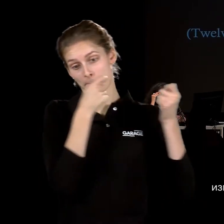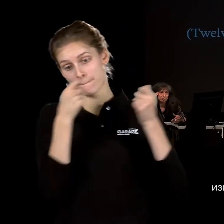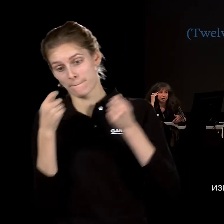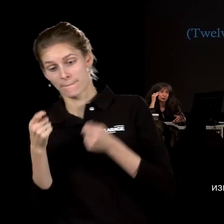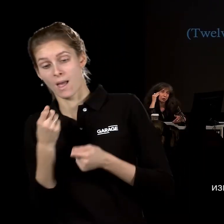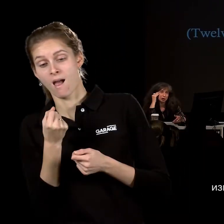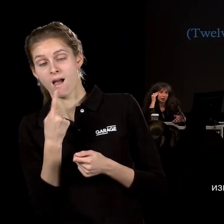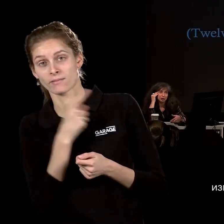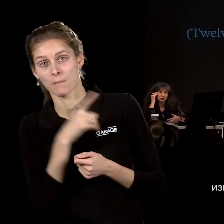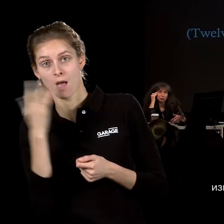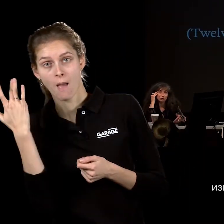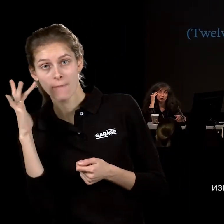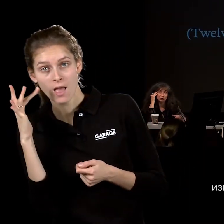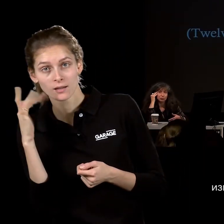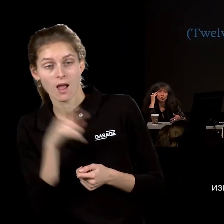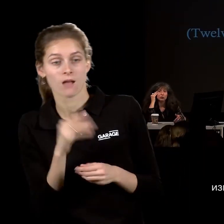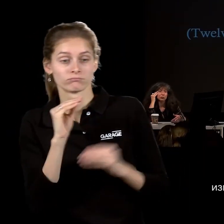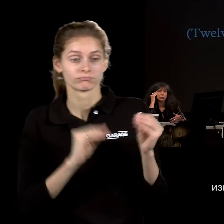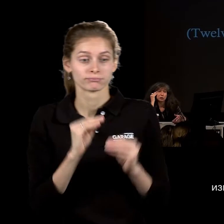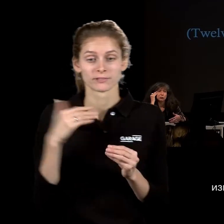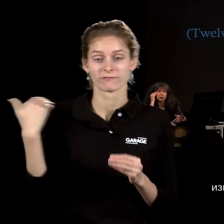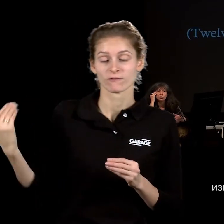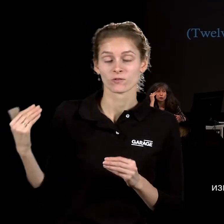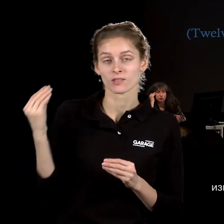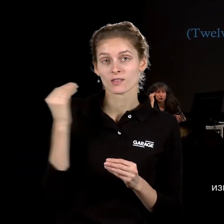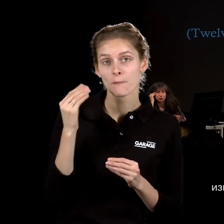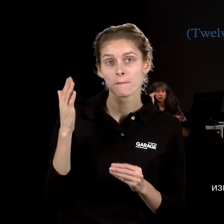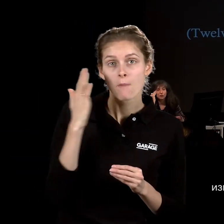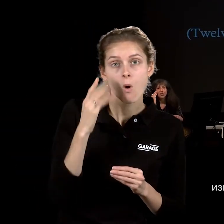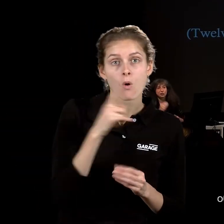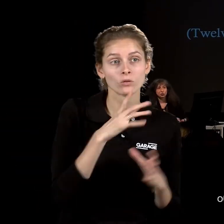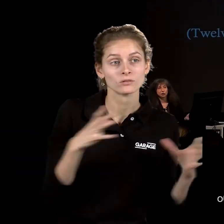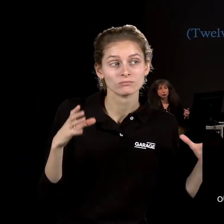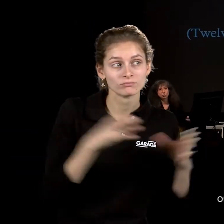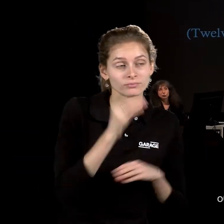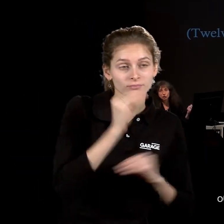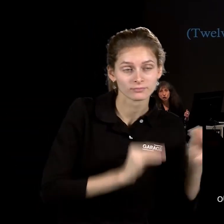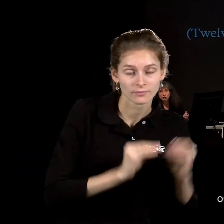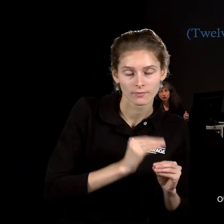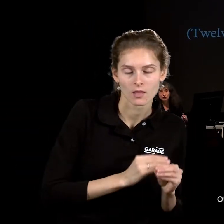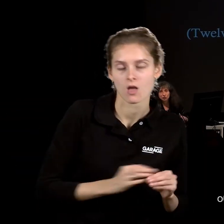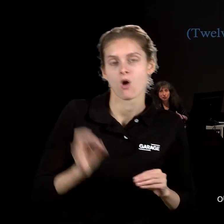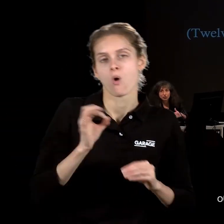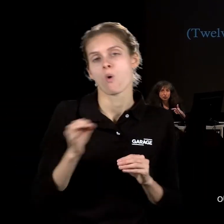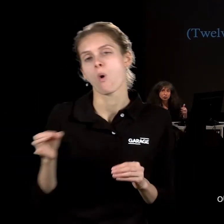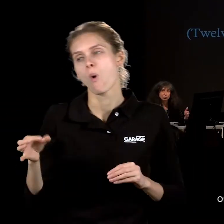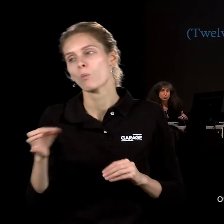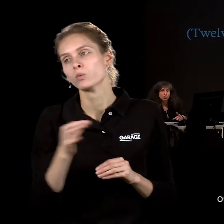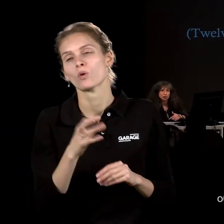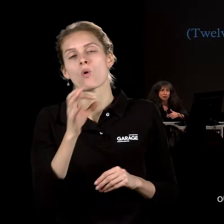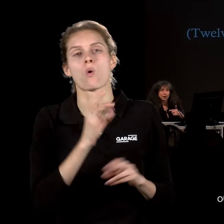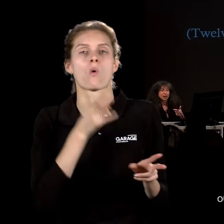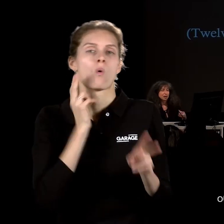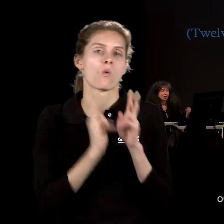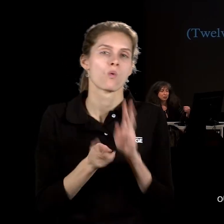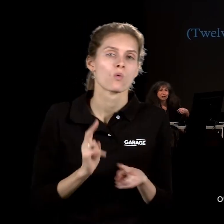японской фабрике в Калифорнии, где огромное, довольно большое японское комьюнити. То есть это история про путешествия, про кухню